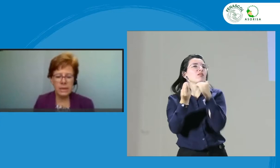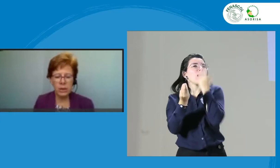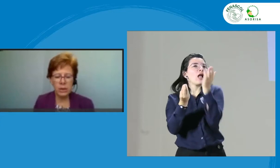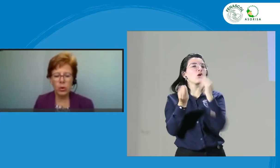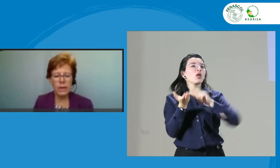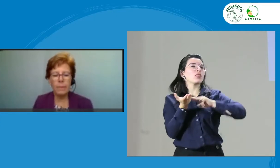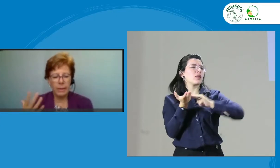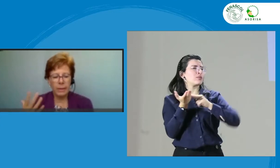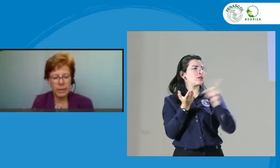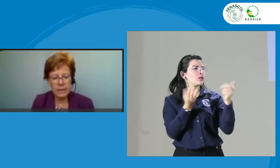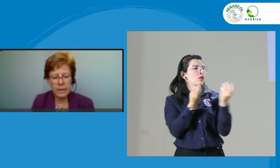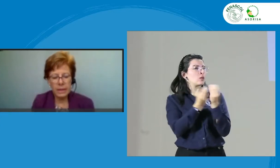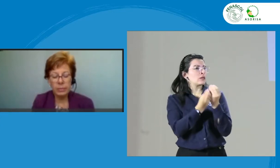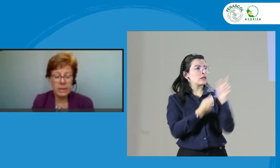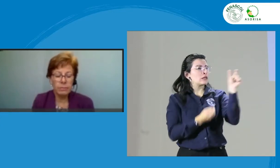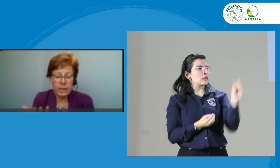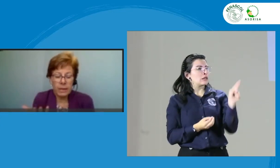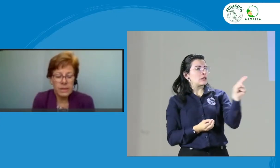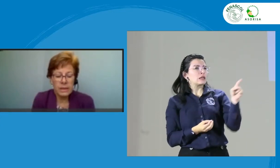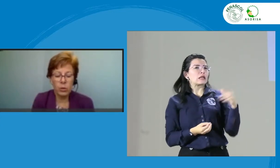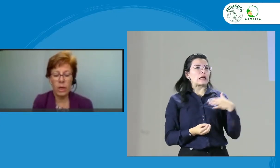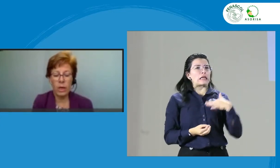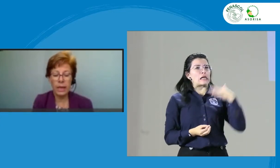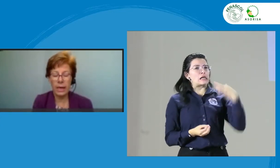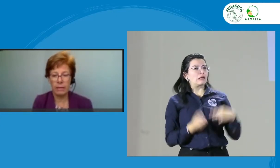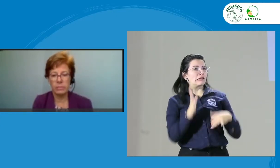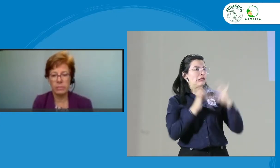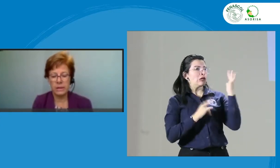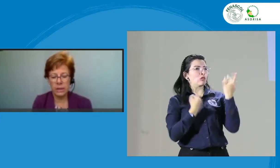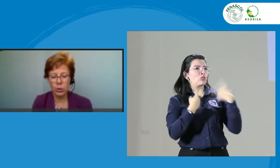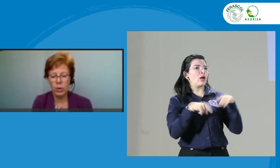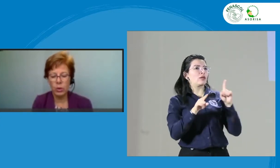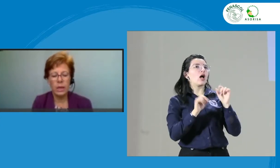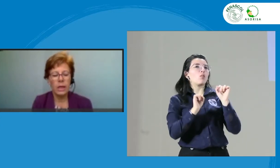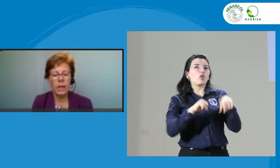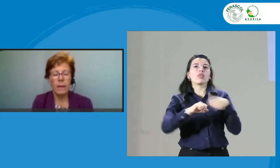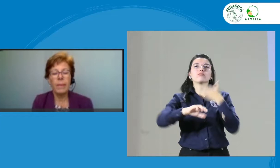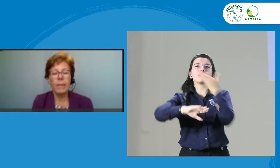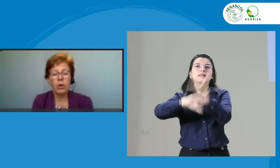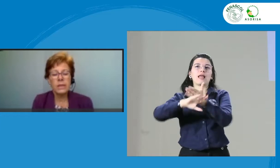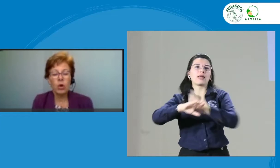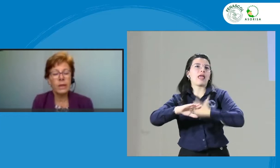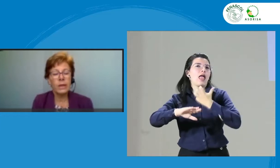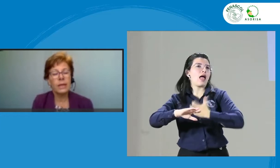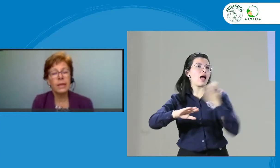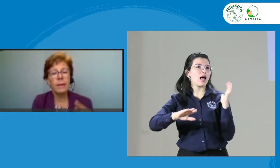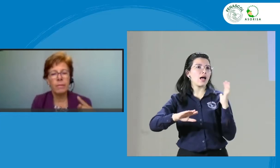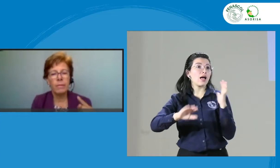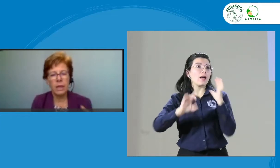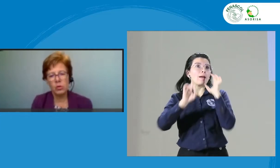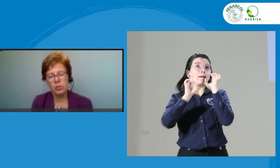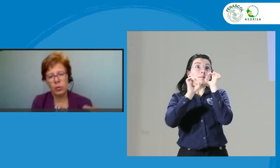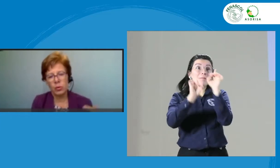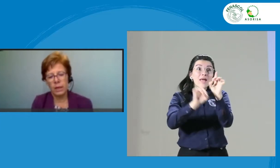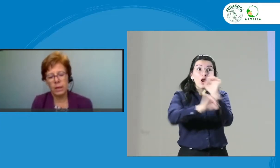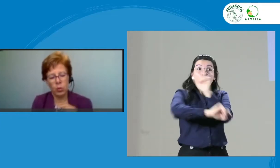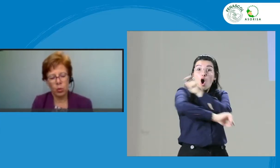haciendo ética para presentar una queja, ¿cierto? Pero ese comité tiene menos poder que un